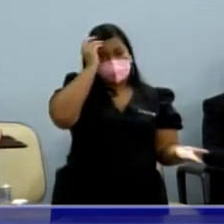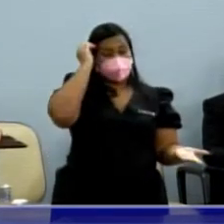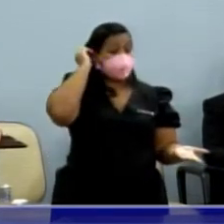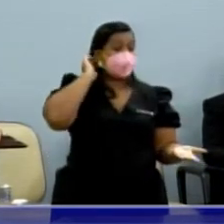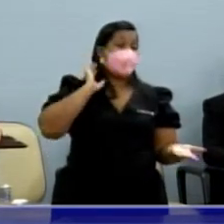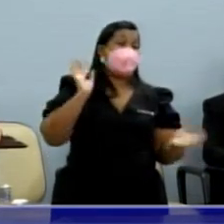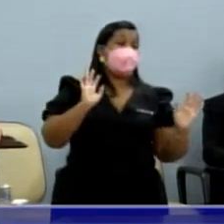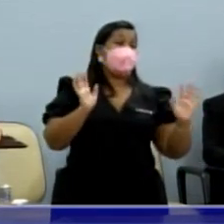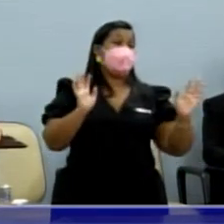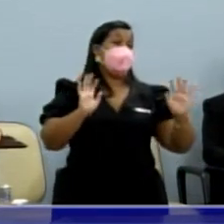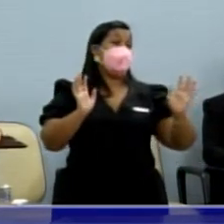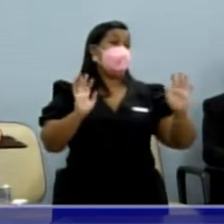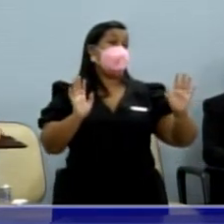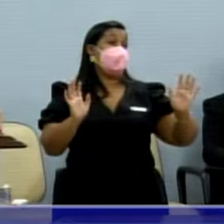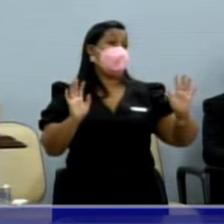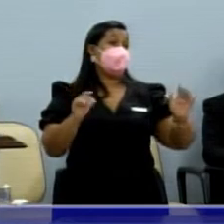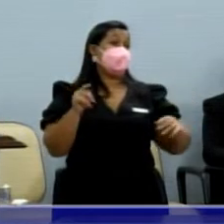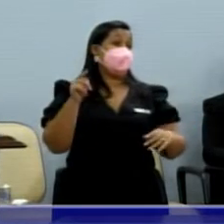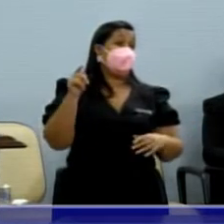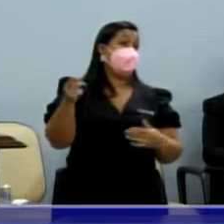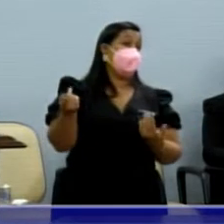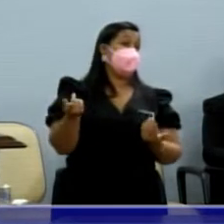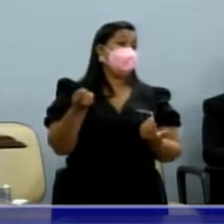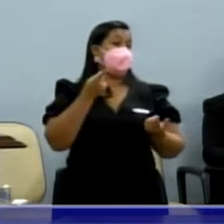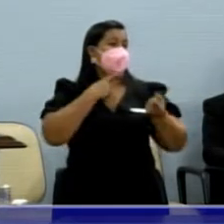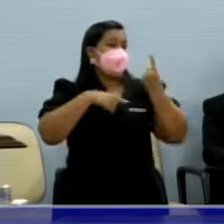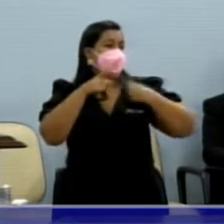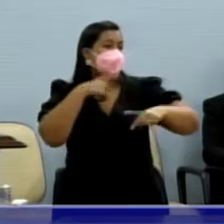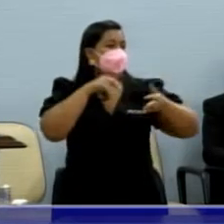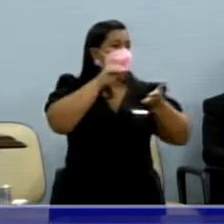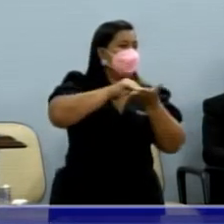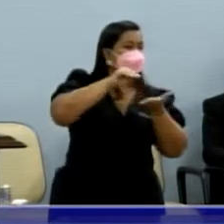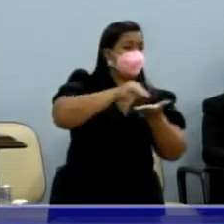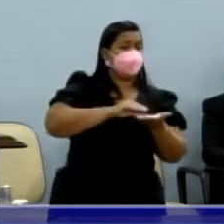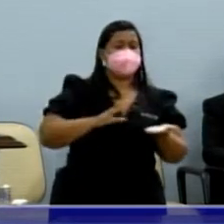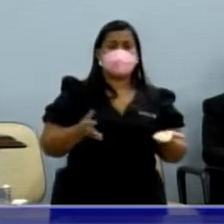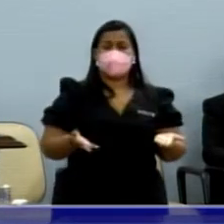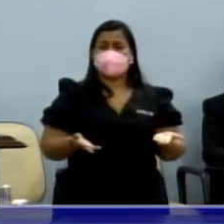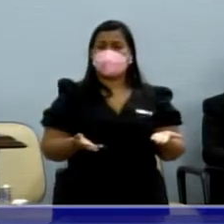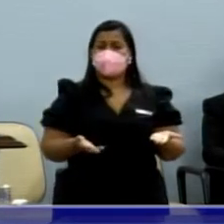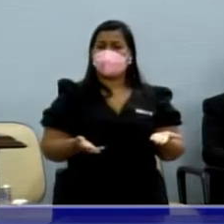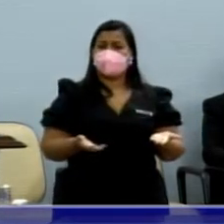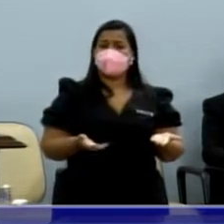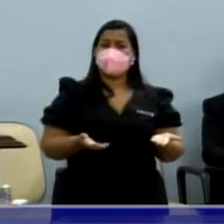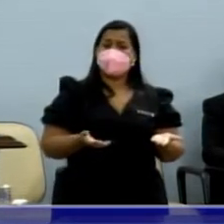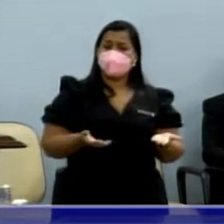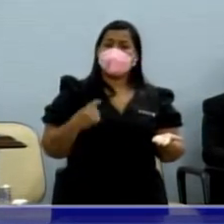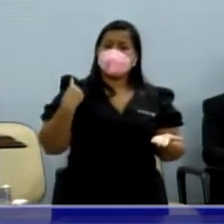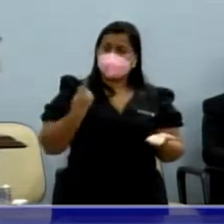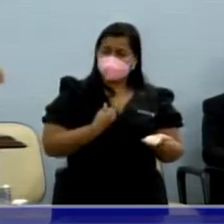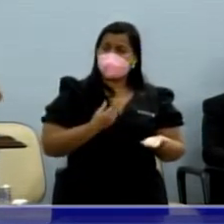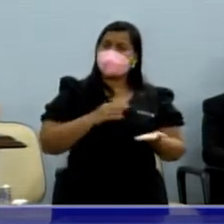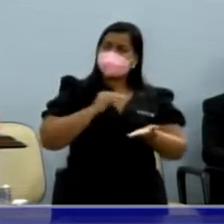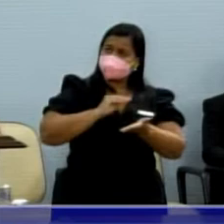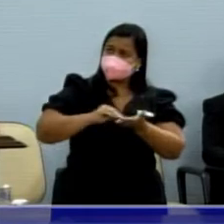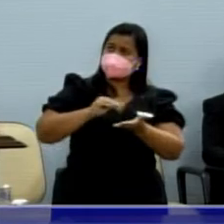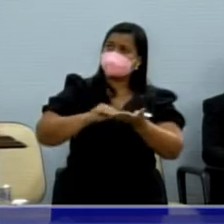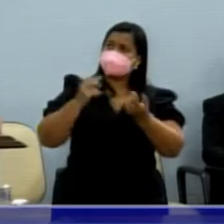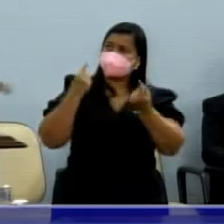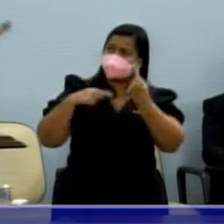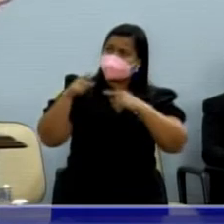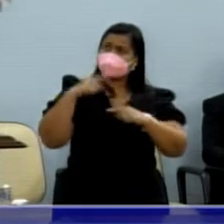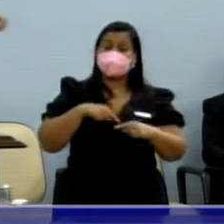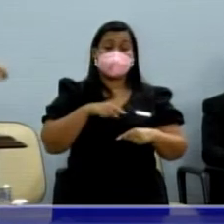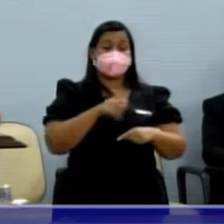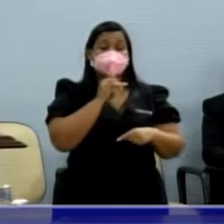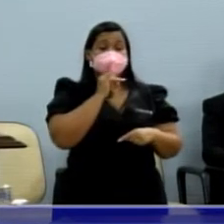Ah, não, mas o senhor criticou o secretário, não é crítica, porque a gente também é criticado. Fica na rua para você ver,